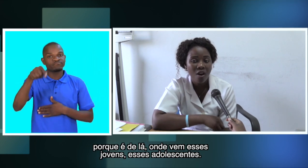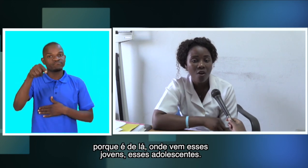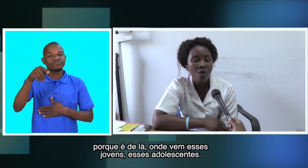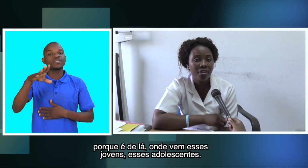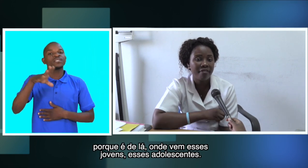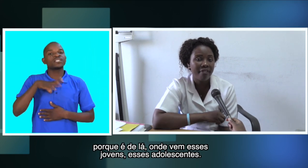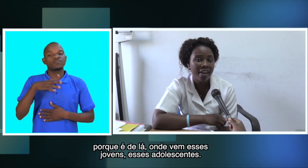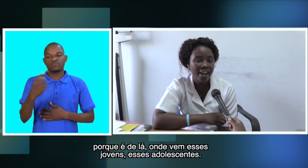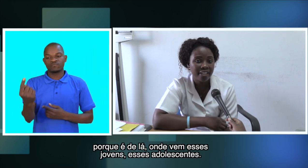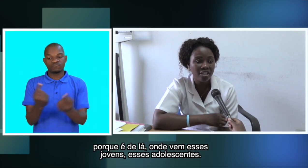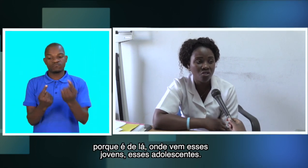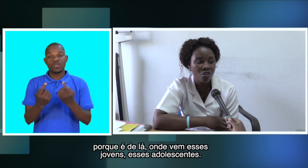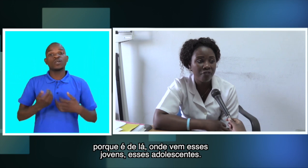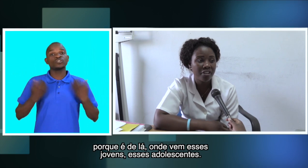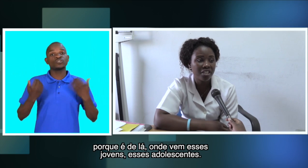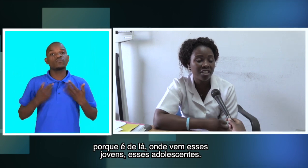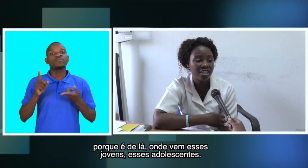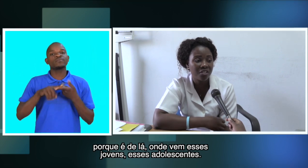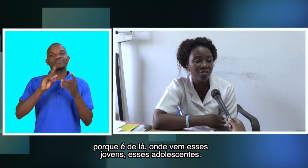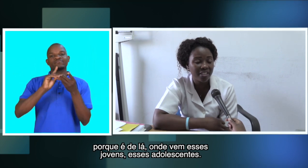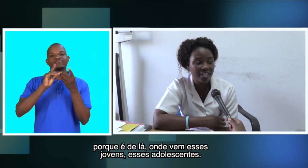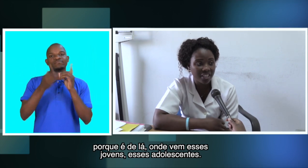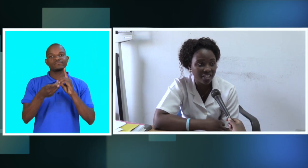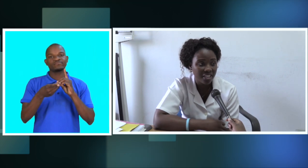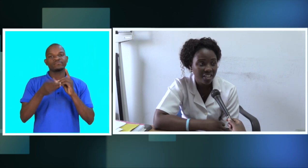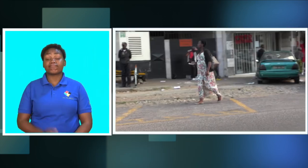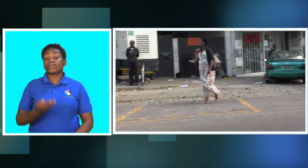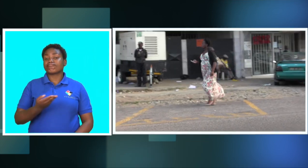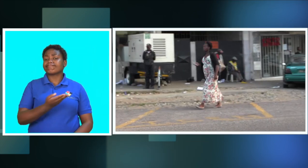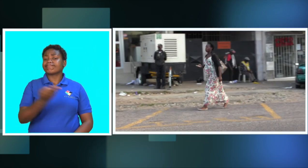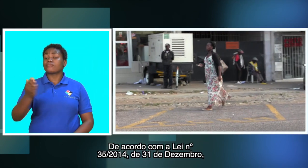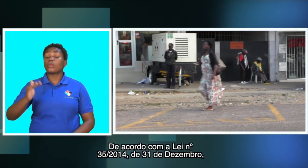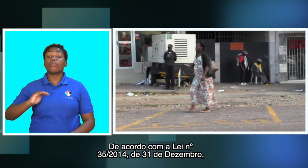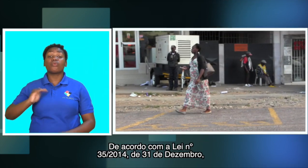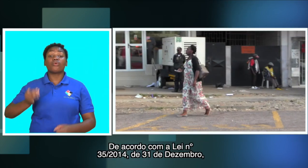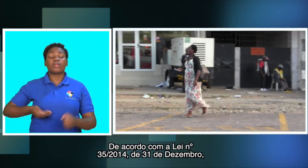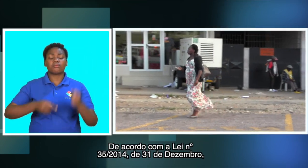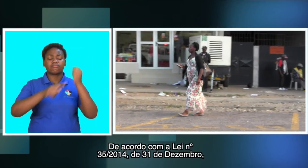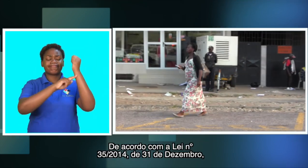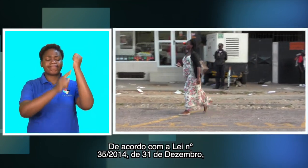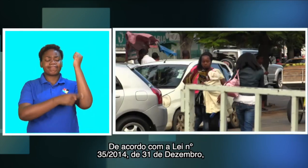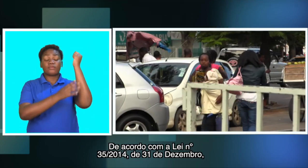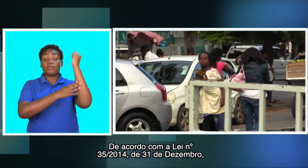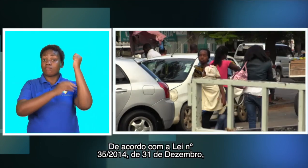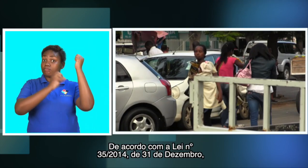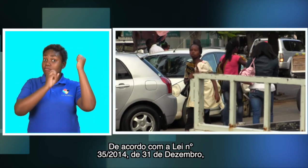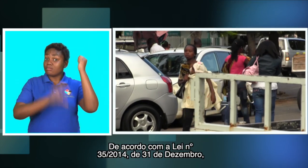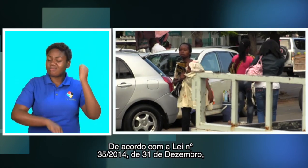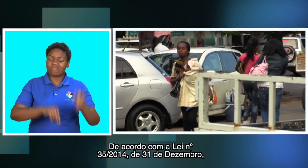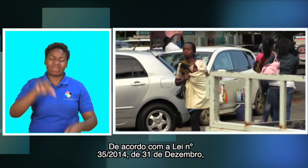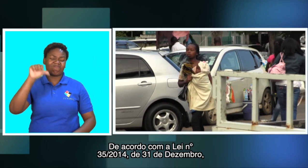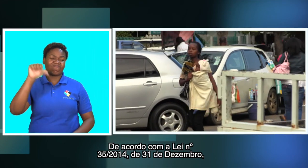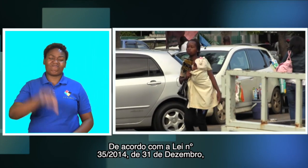onde vêm esses jovens, esses adolescentes. De acordo com a lei nº 35,